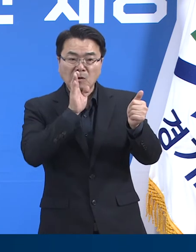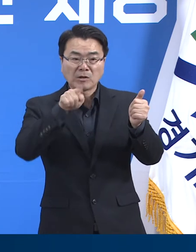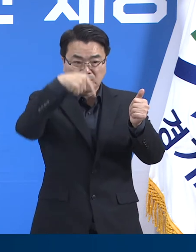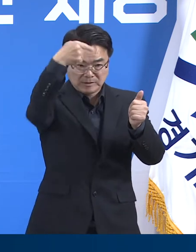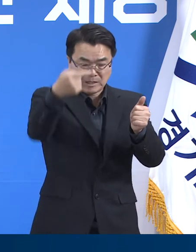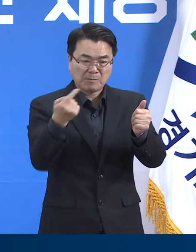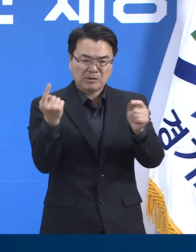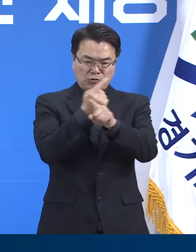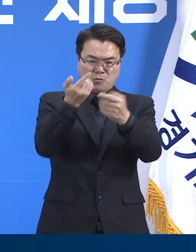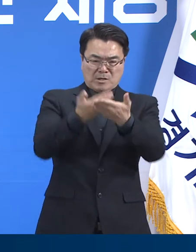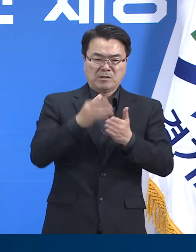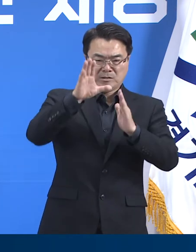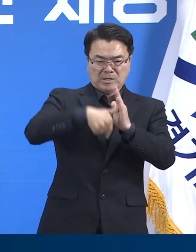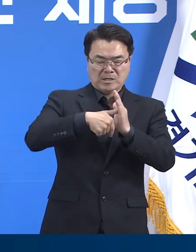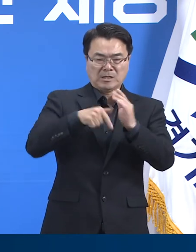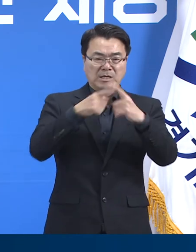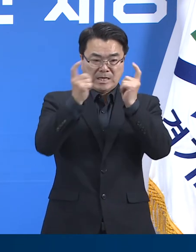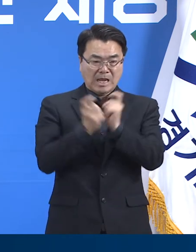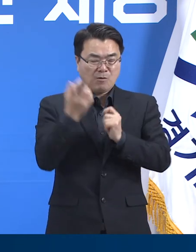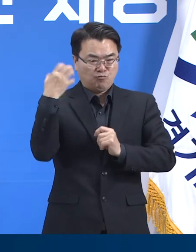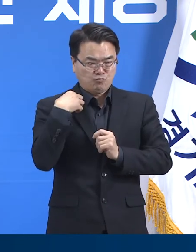환자 본인 부담으로 전환되었습니다.